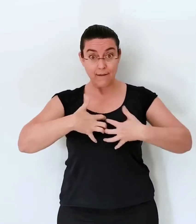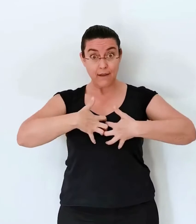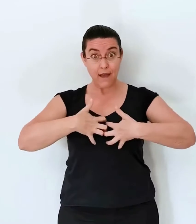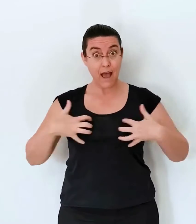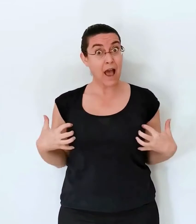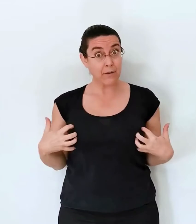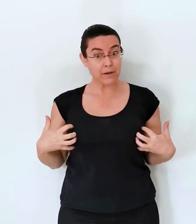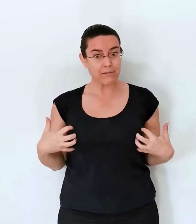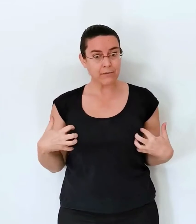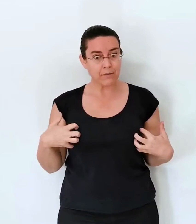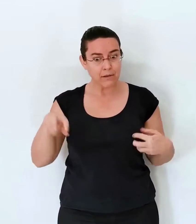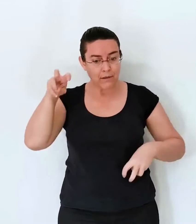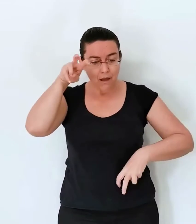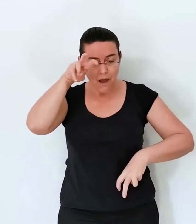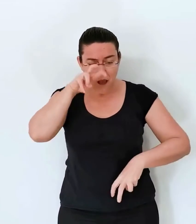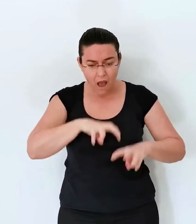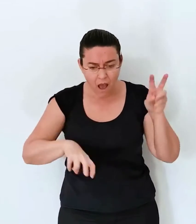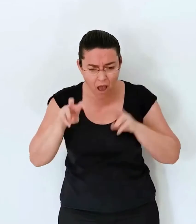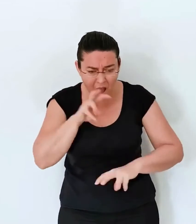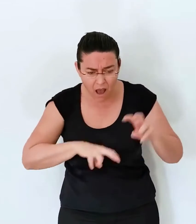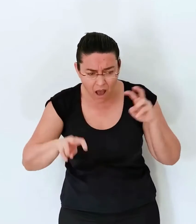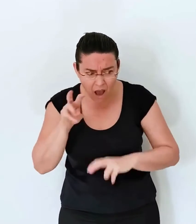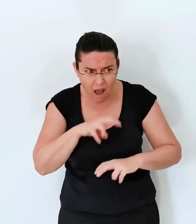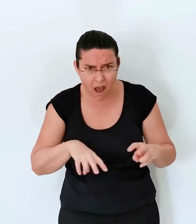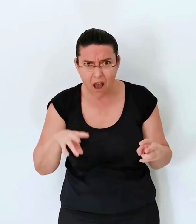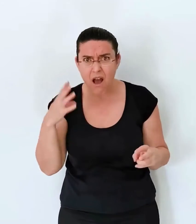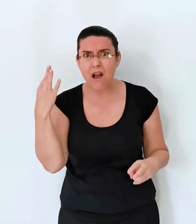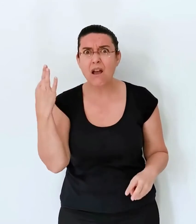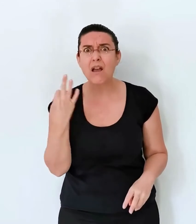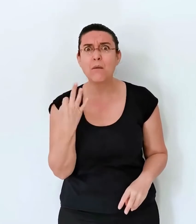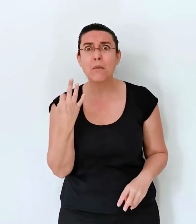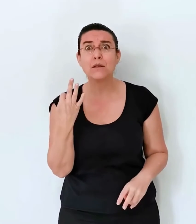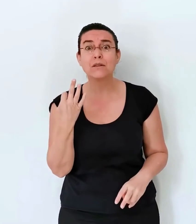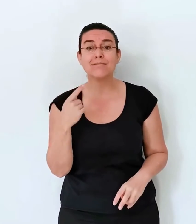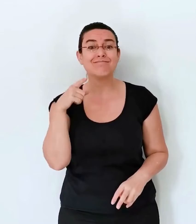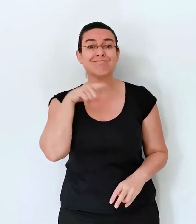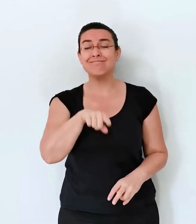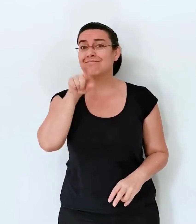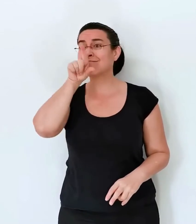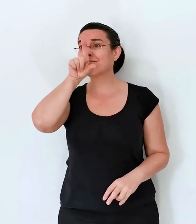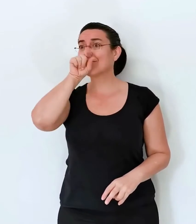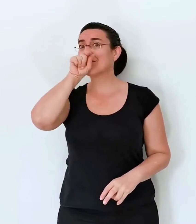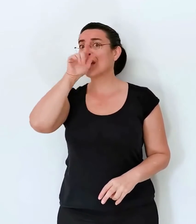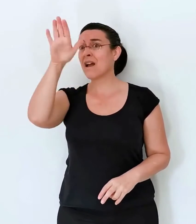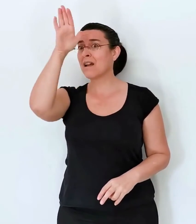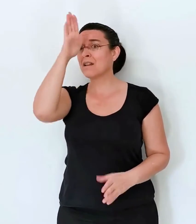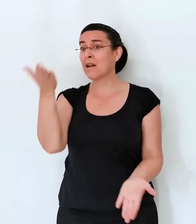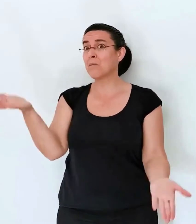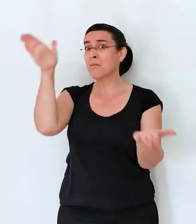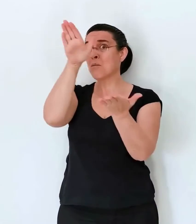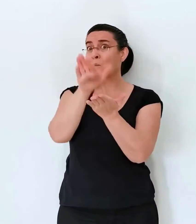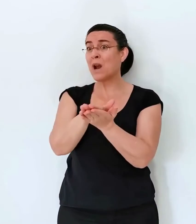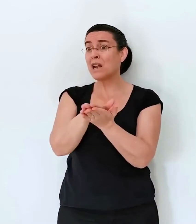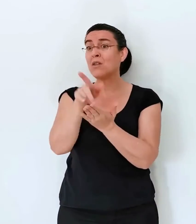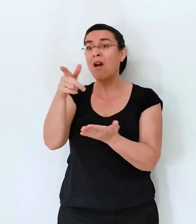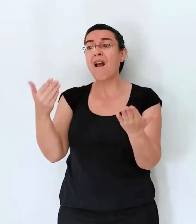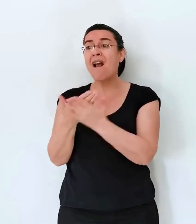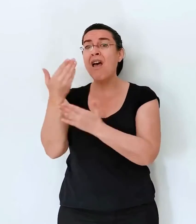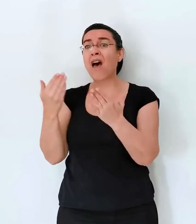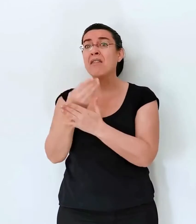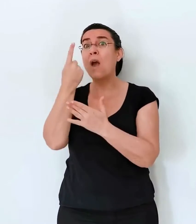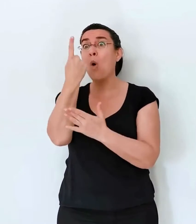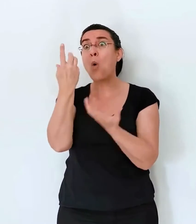contado, pero después de haberla registrado, ¿qué sucedió? Que muerta la gallina perdió su huevo de oro y no halló mina.